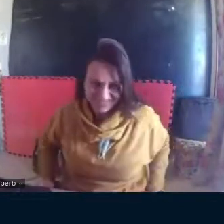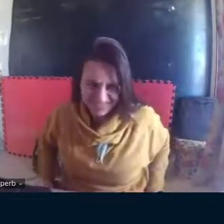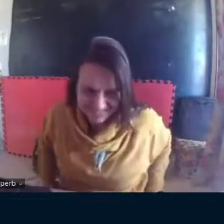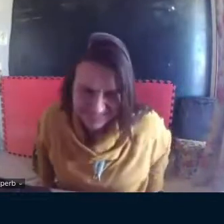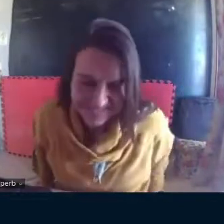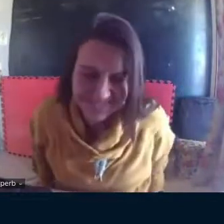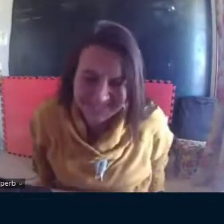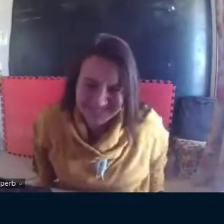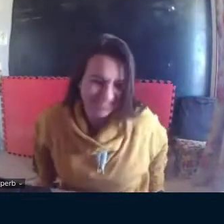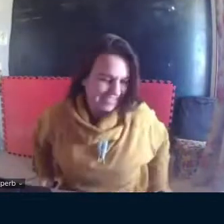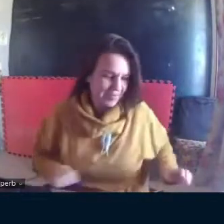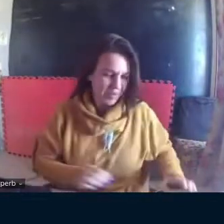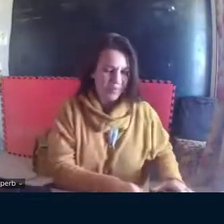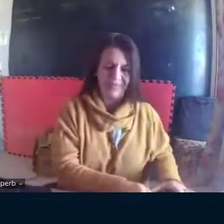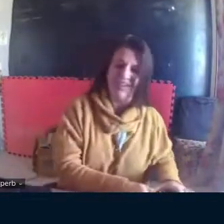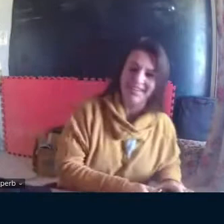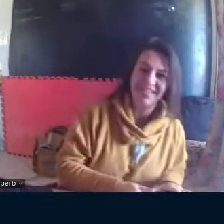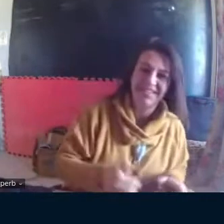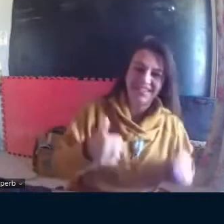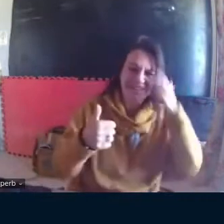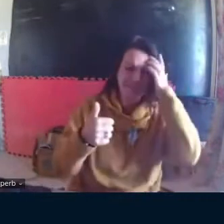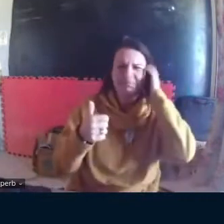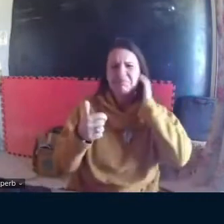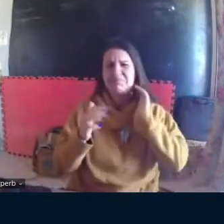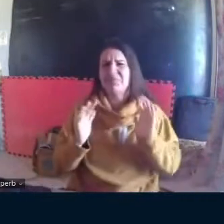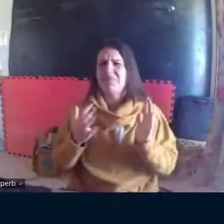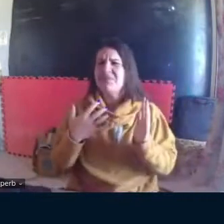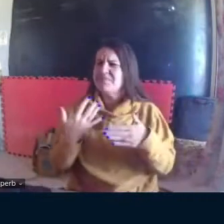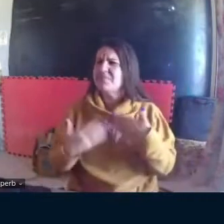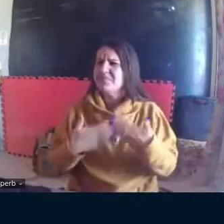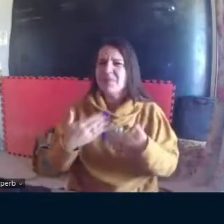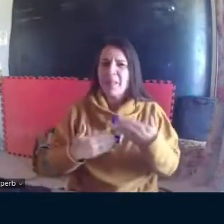Esse é o sinal. Eu, como intérprete, não conhecia esse sinal.